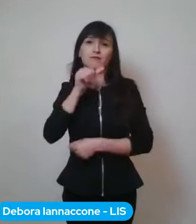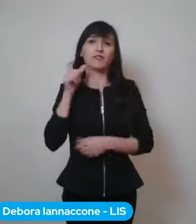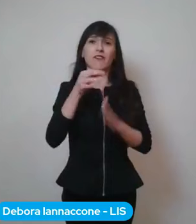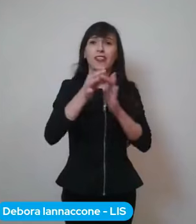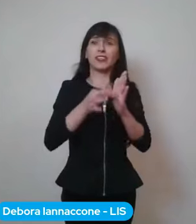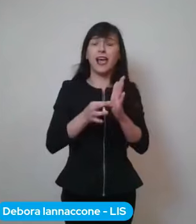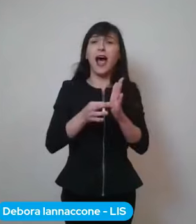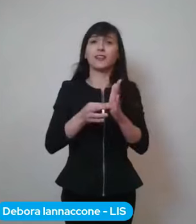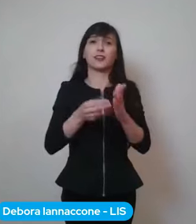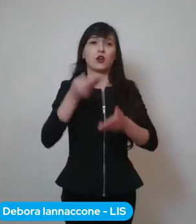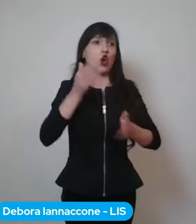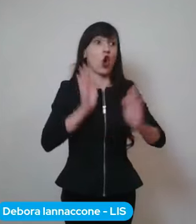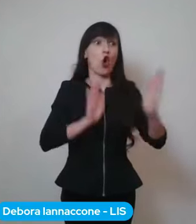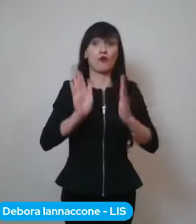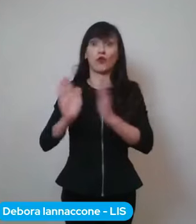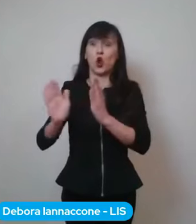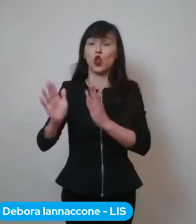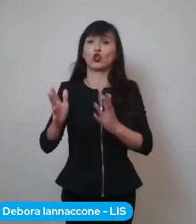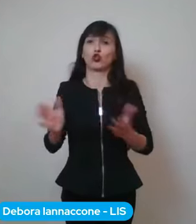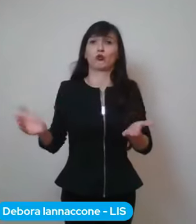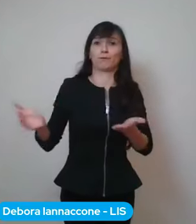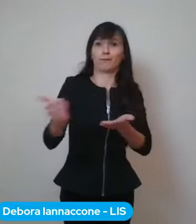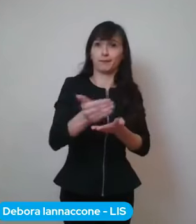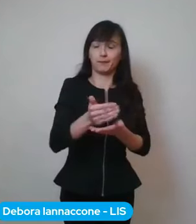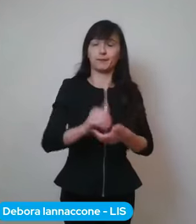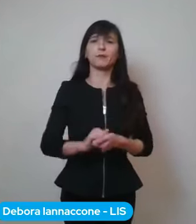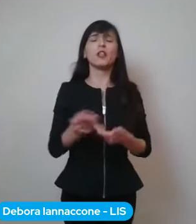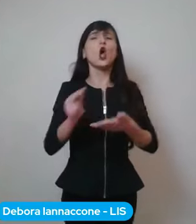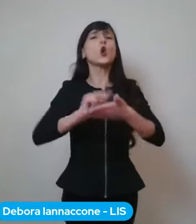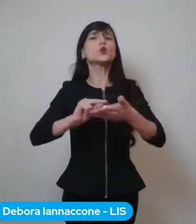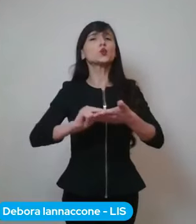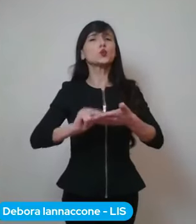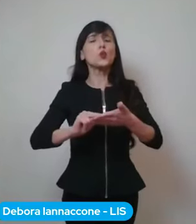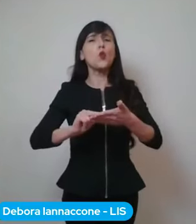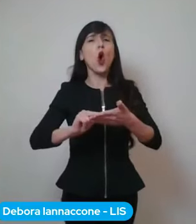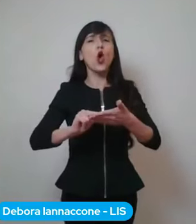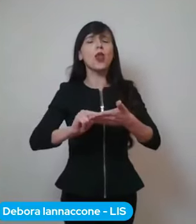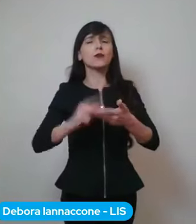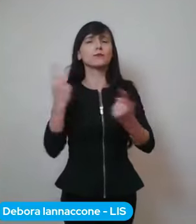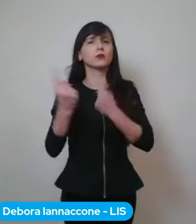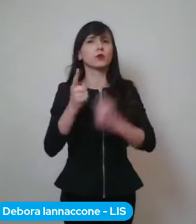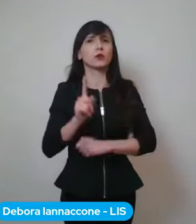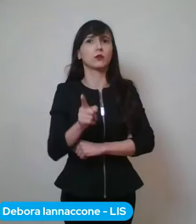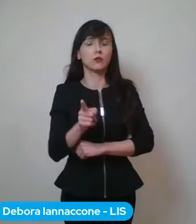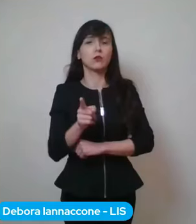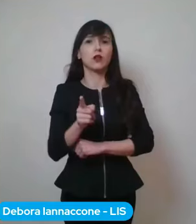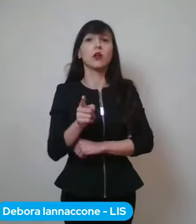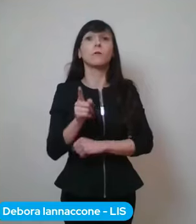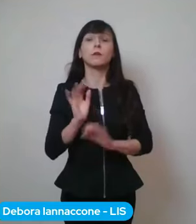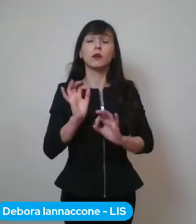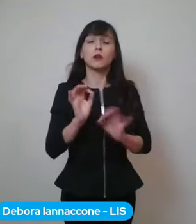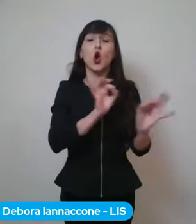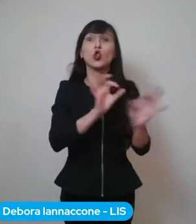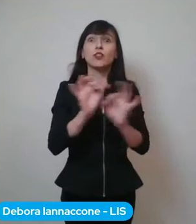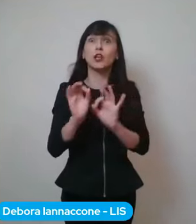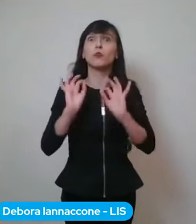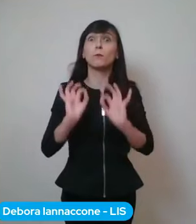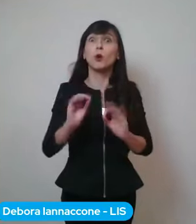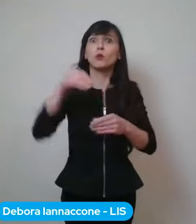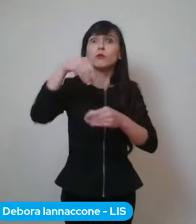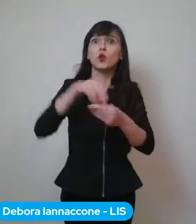Rispetto alle scuole abbiamo sempre questo dato. Il contagio non avviene all'interno della struttura scolastica, l'istituto